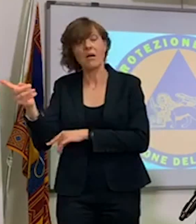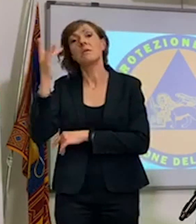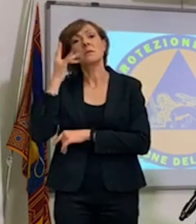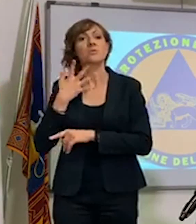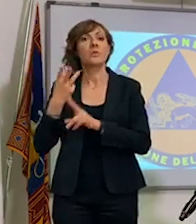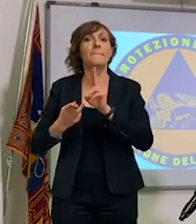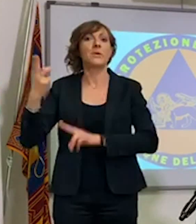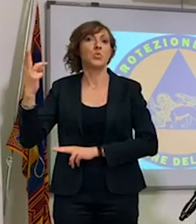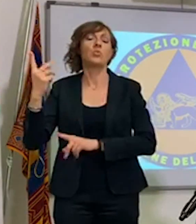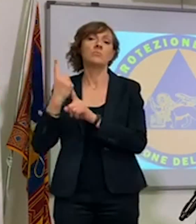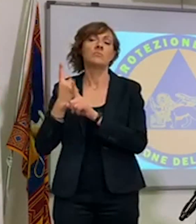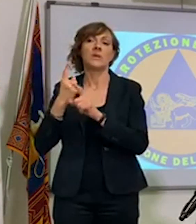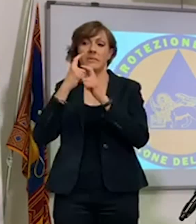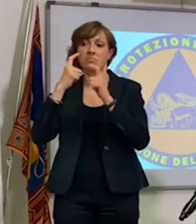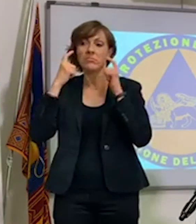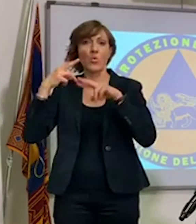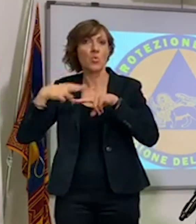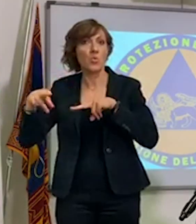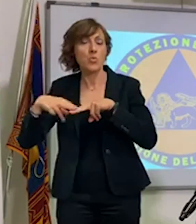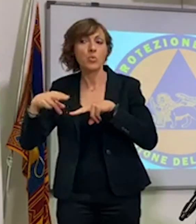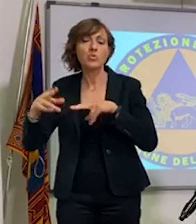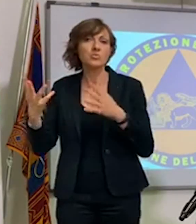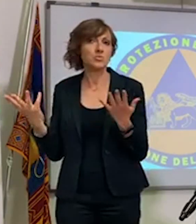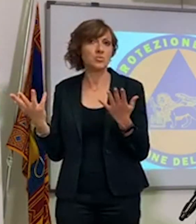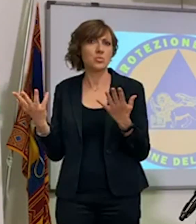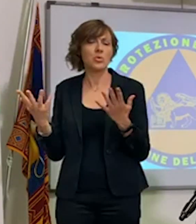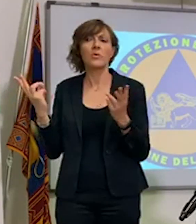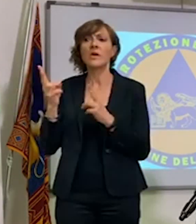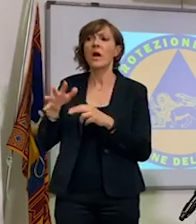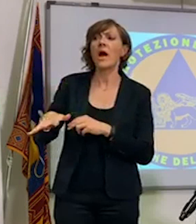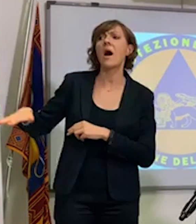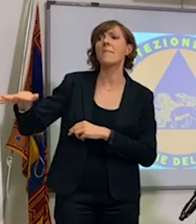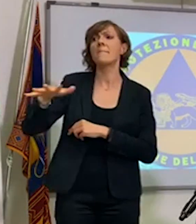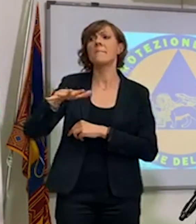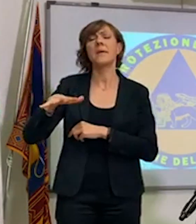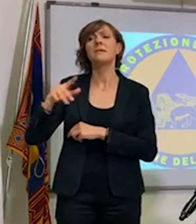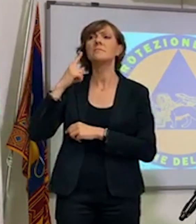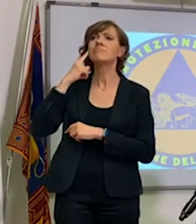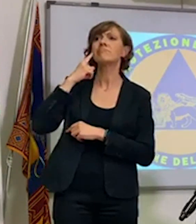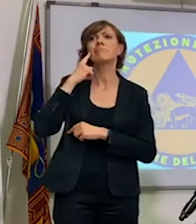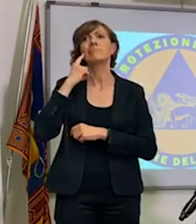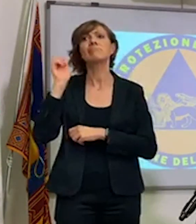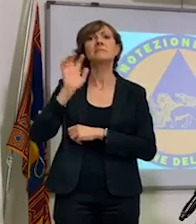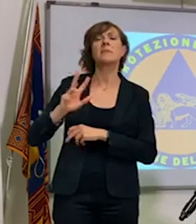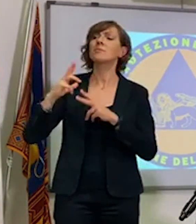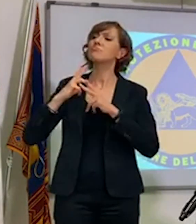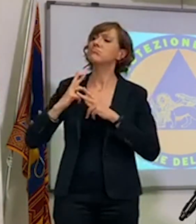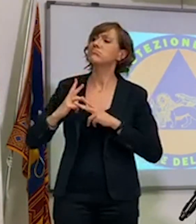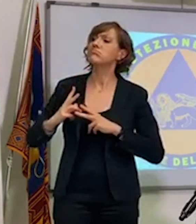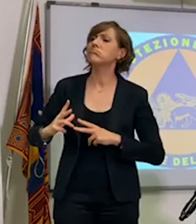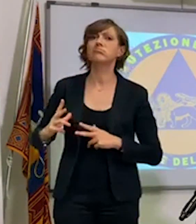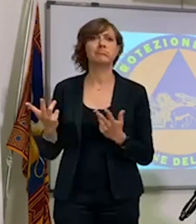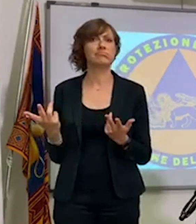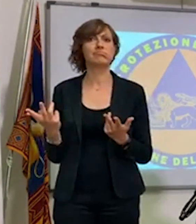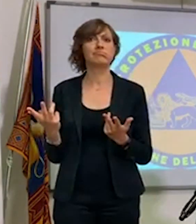utilizza la mascherina nonostante magari l'ambiente che ti circonda dia una immagine di tranquillità unica, perché